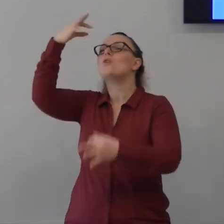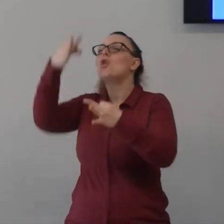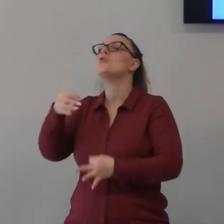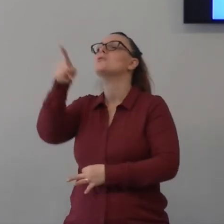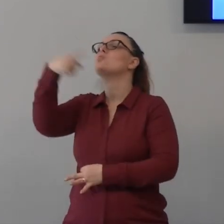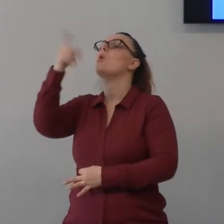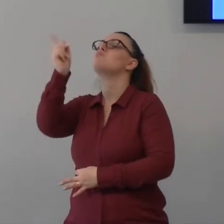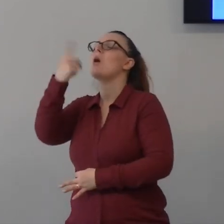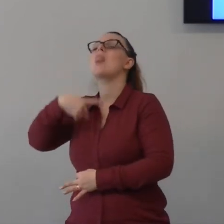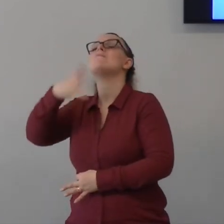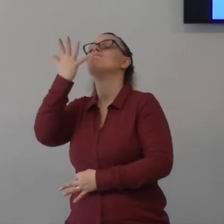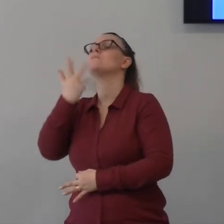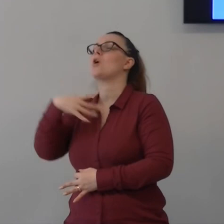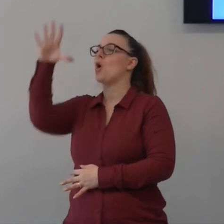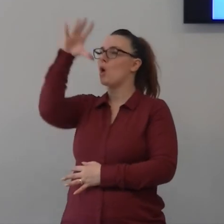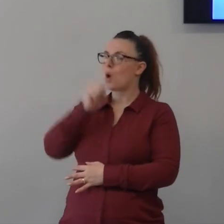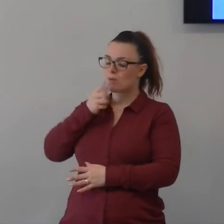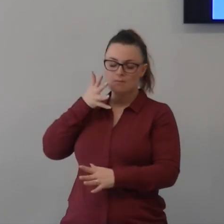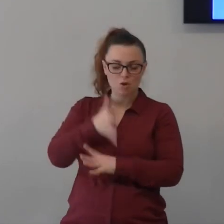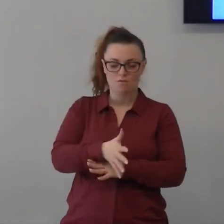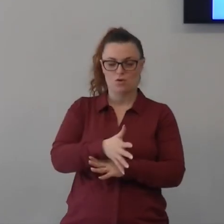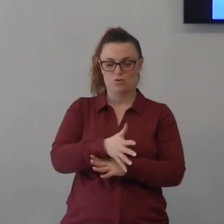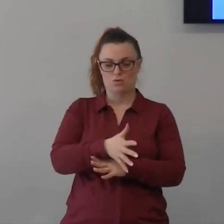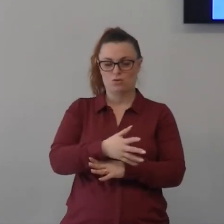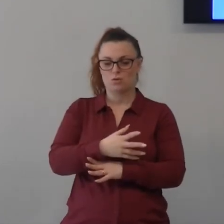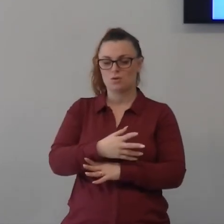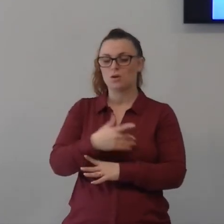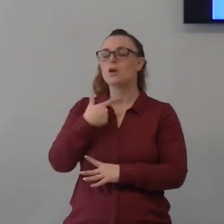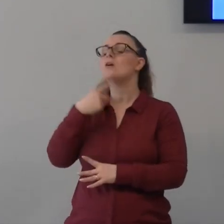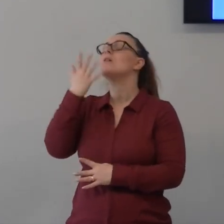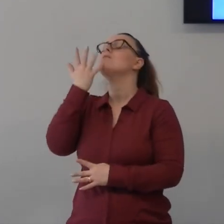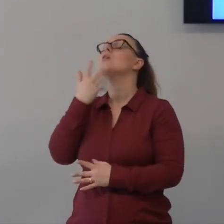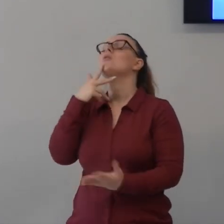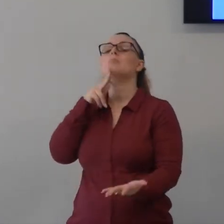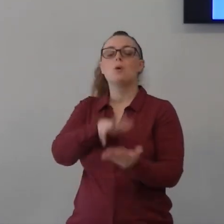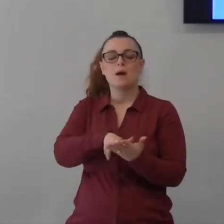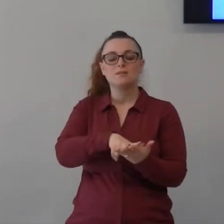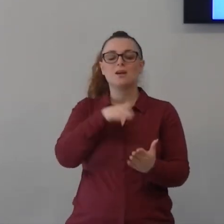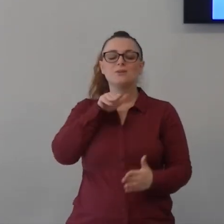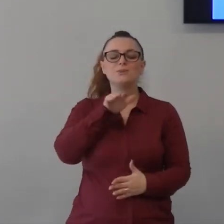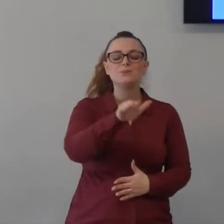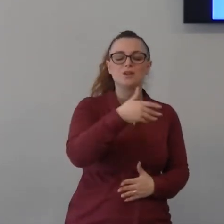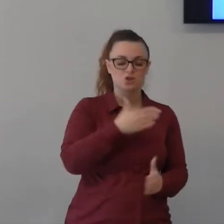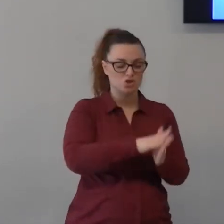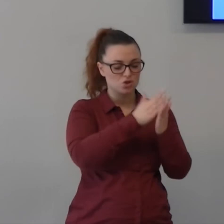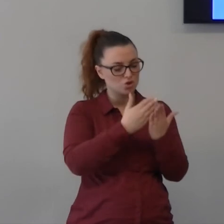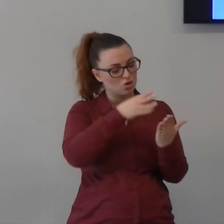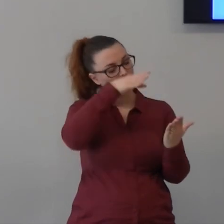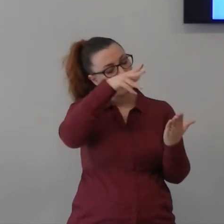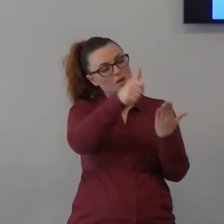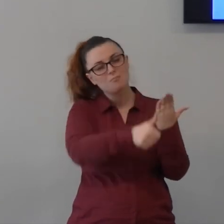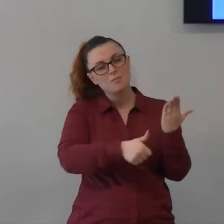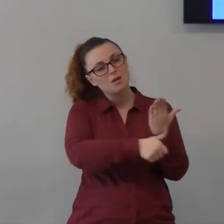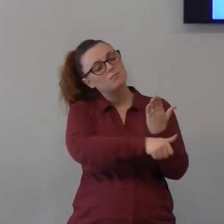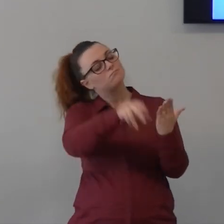ti prometto signore Gesù che leggerò la tua parola la Bibbia tutti i giorni la farò una parte centrale